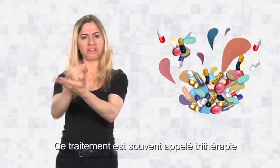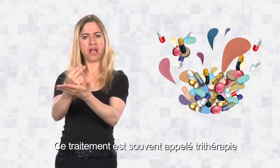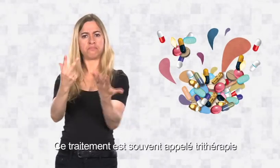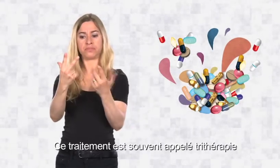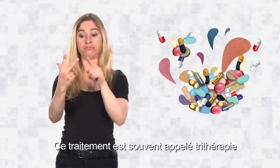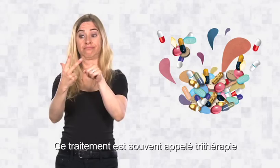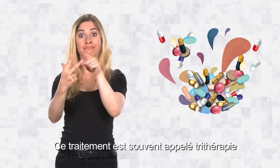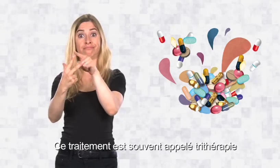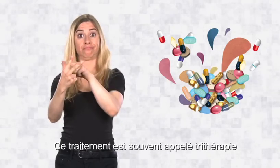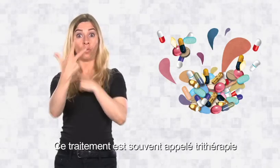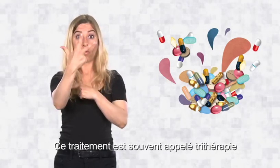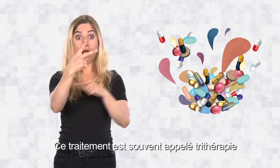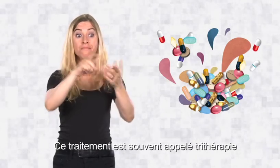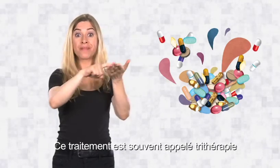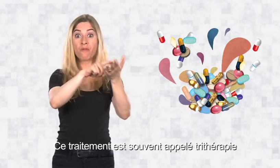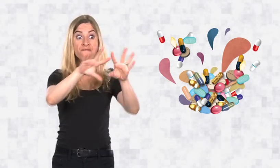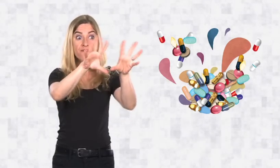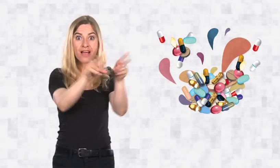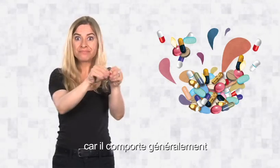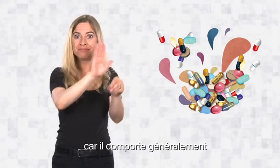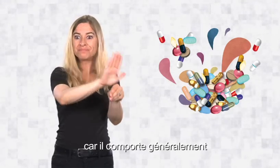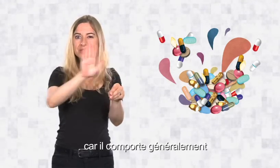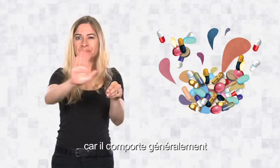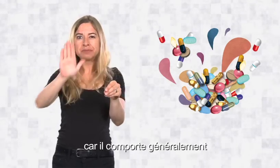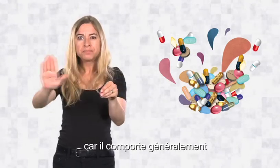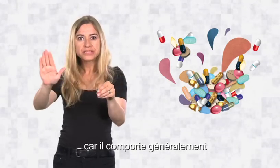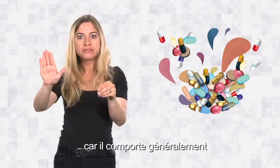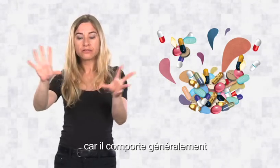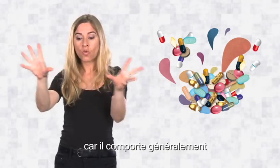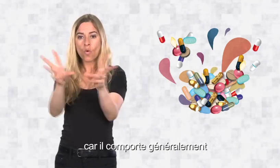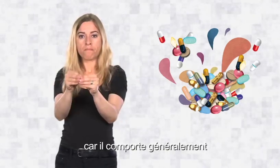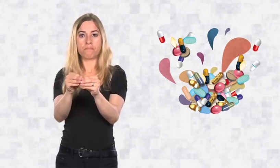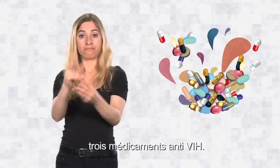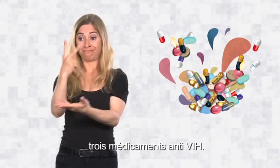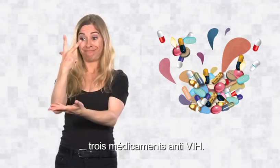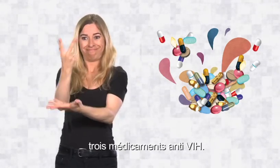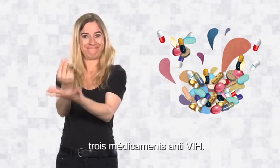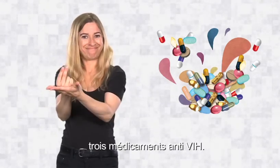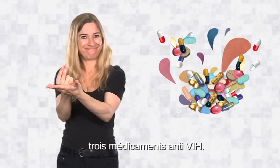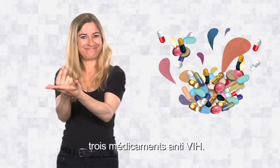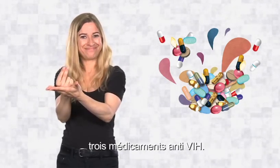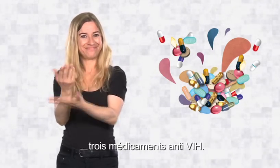traitement est souvent appelé trithérapie, car il comporte généralement trois médicaments anti-VIH.